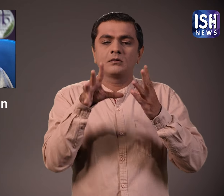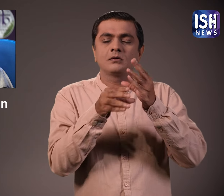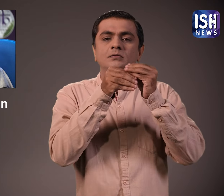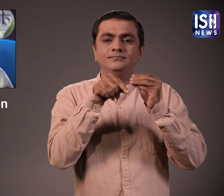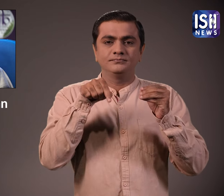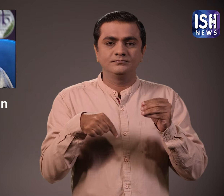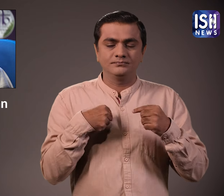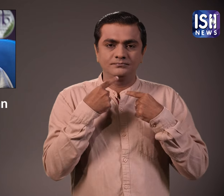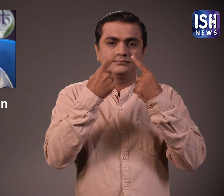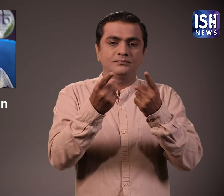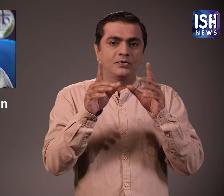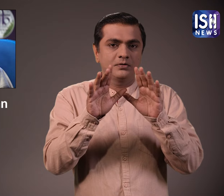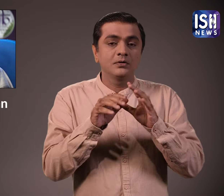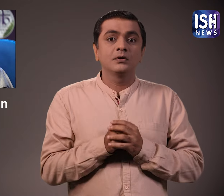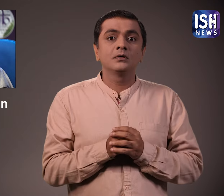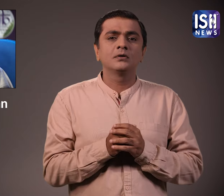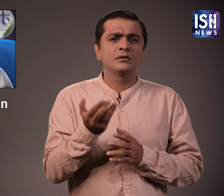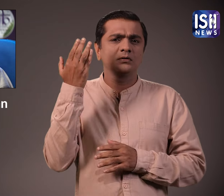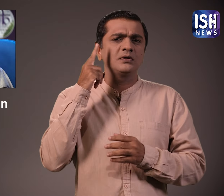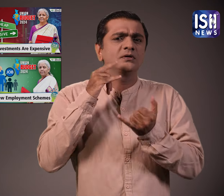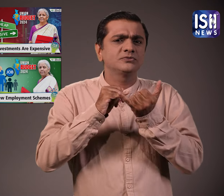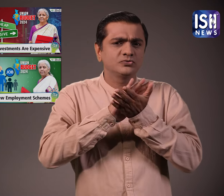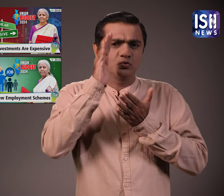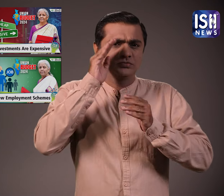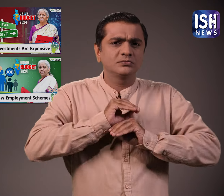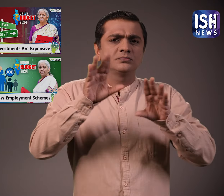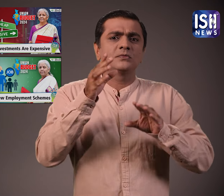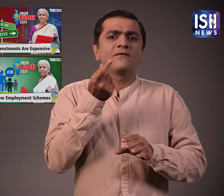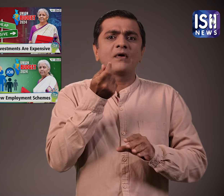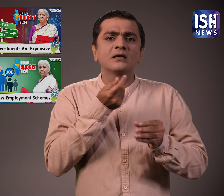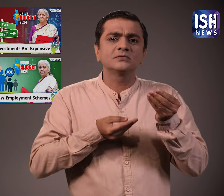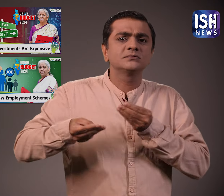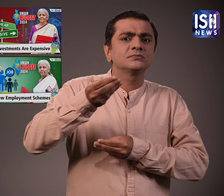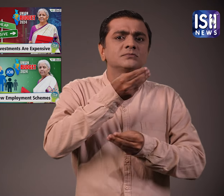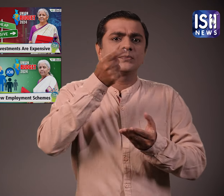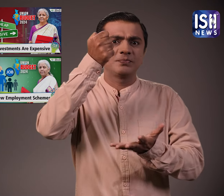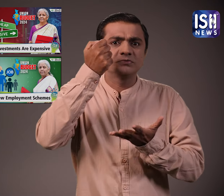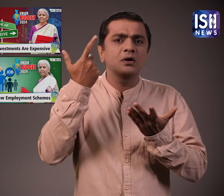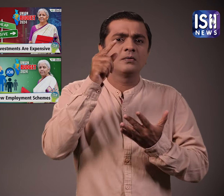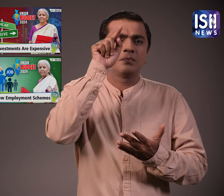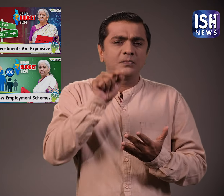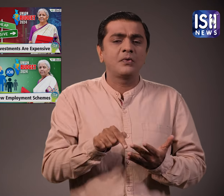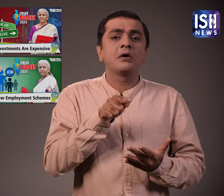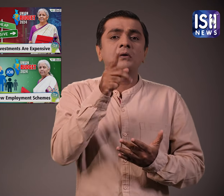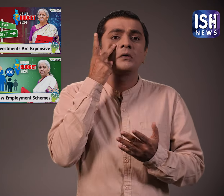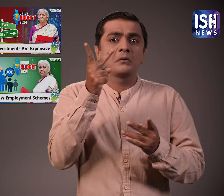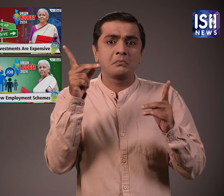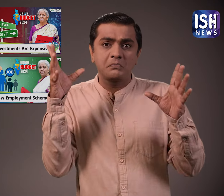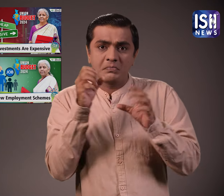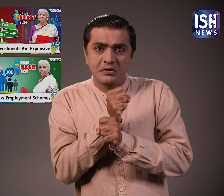और बताने जा रहा हूँ ISH News ने बजट पर कई विडियो जारी किये है यदि आप इन्हें नहीं